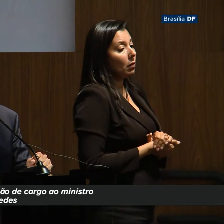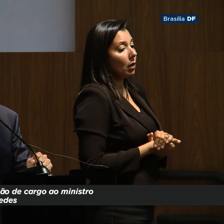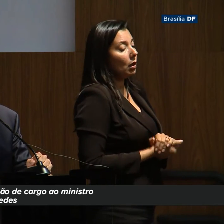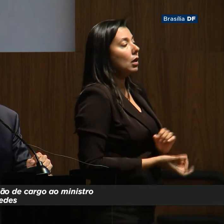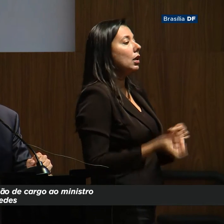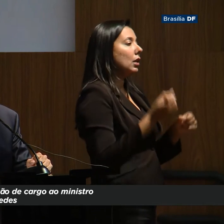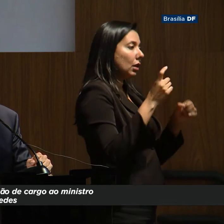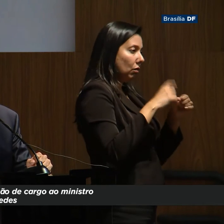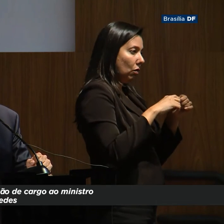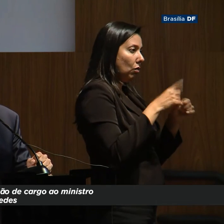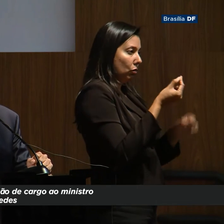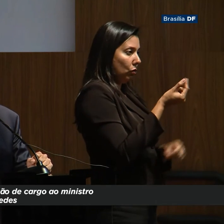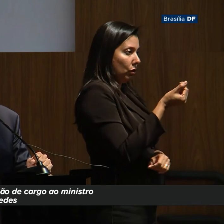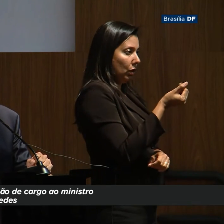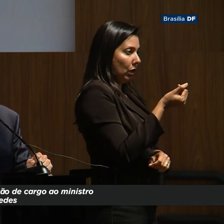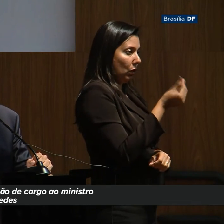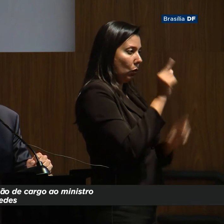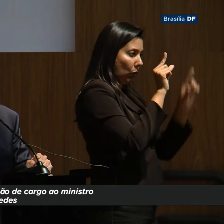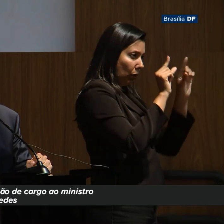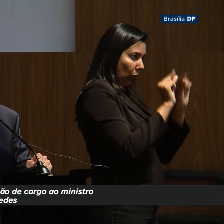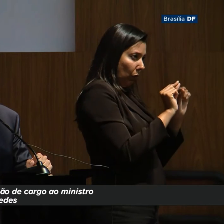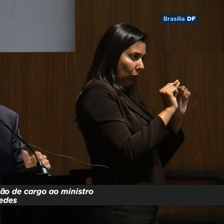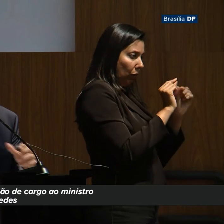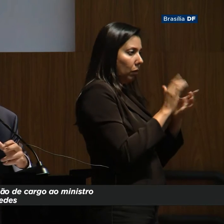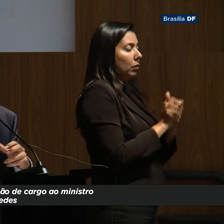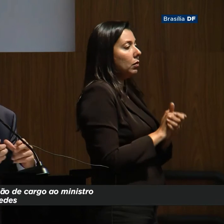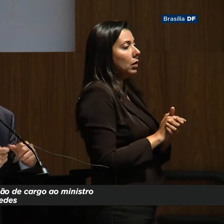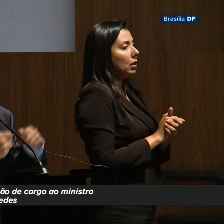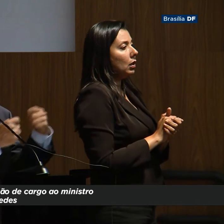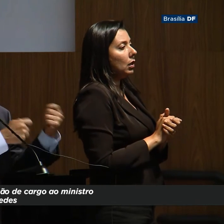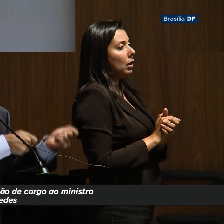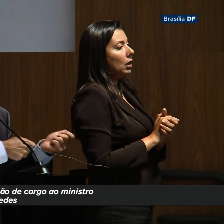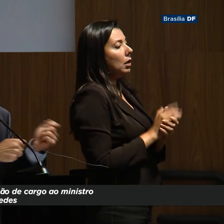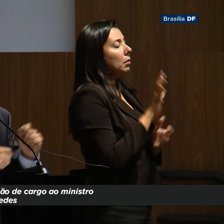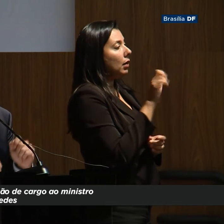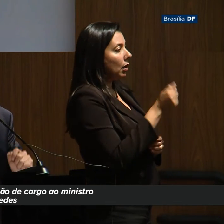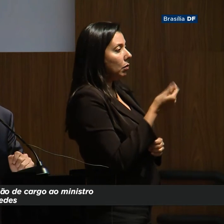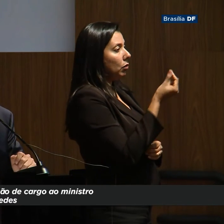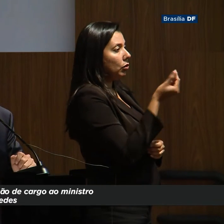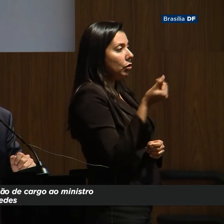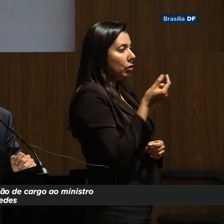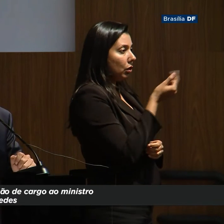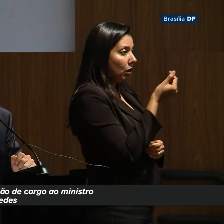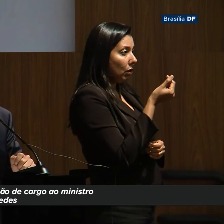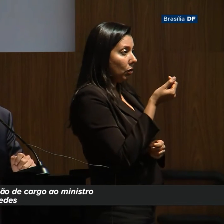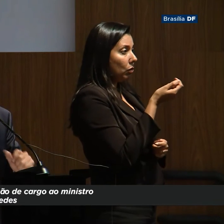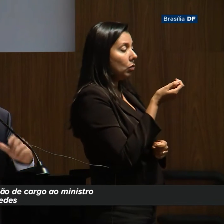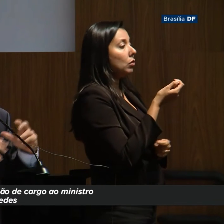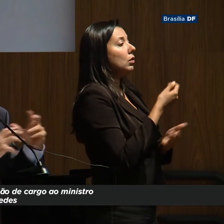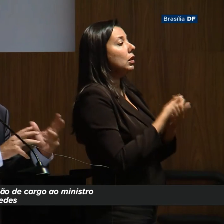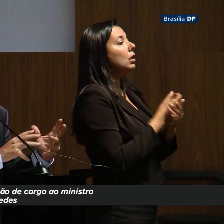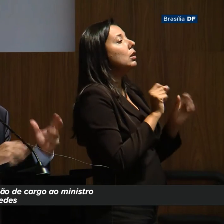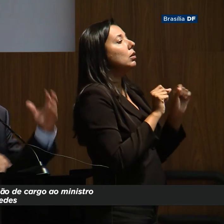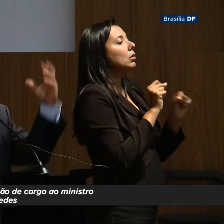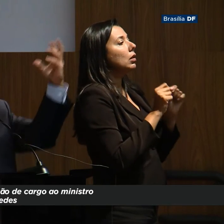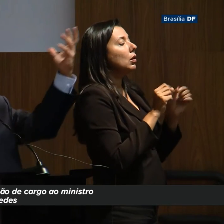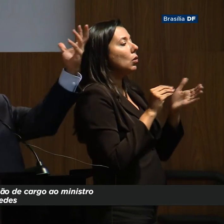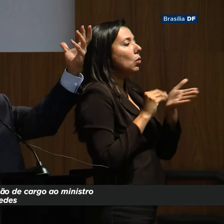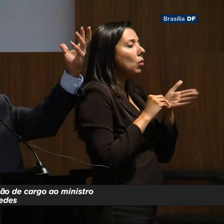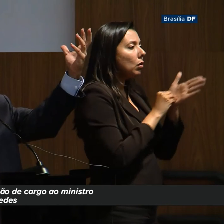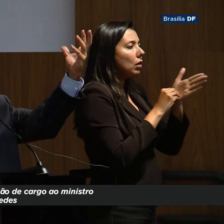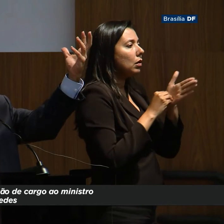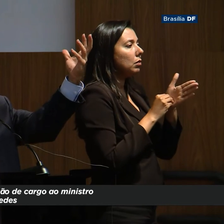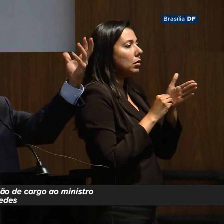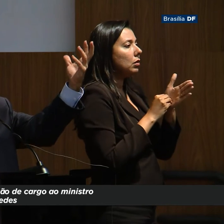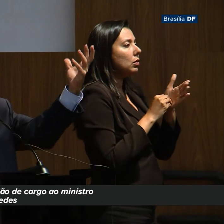Devolve o dinheiro, o BNDE, encolhe um pouco o seu balanço, nós pegamos esse dinheiro, retiramos dívida em circulação, irrigamos justamente